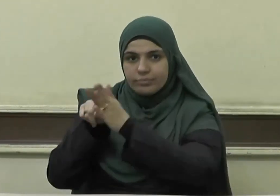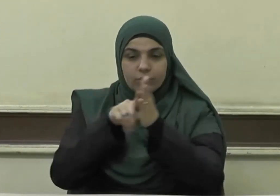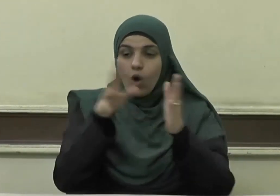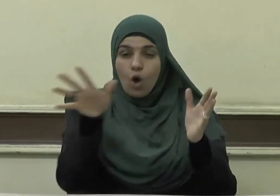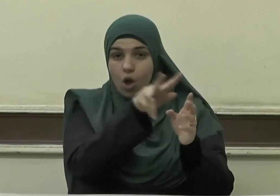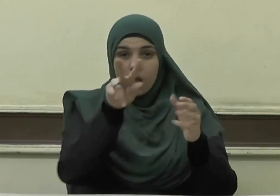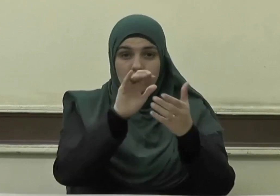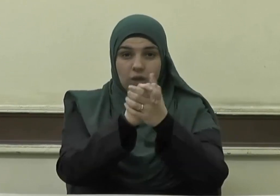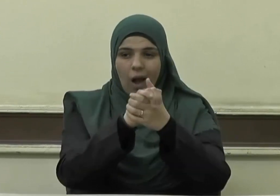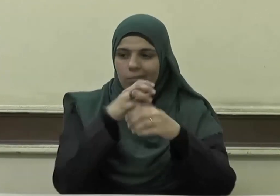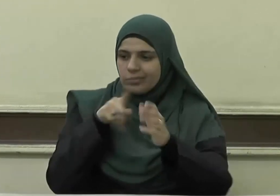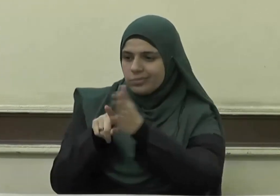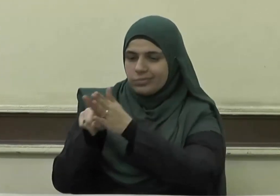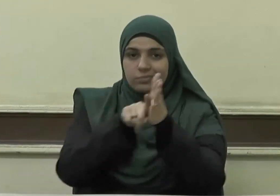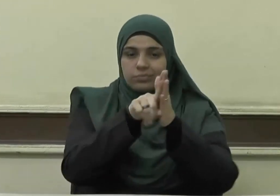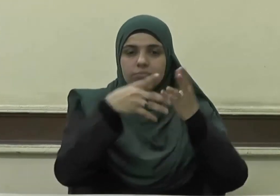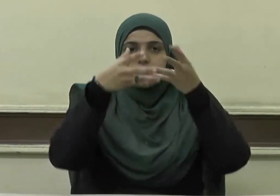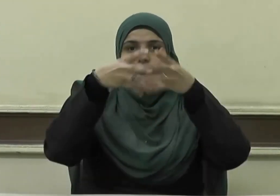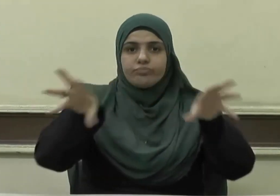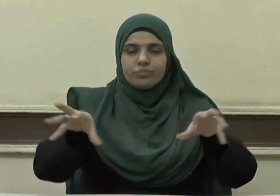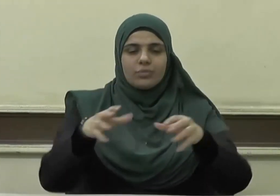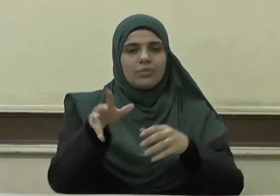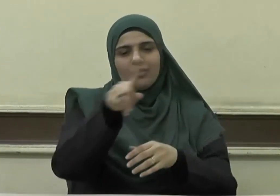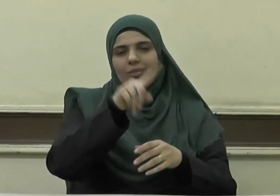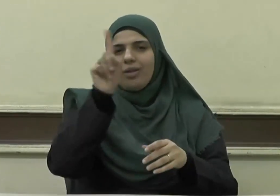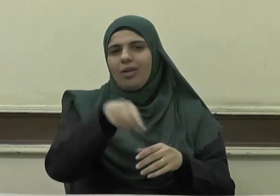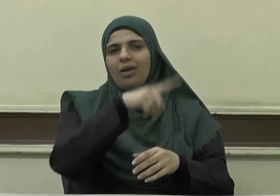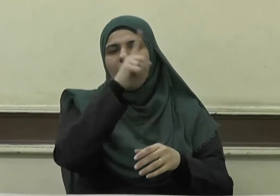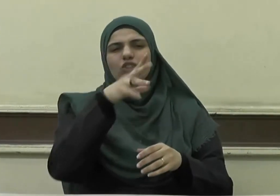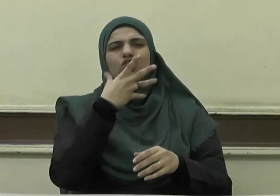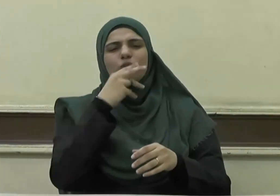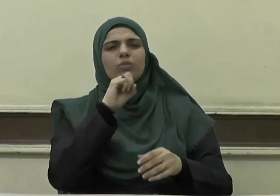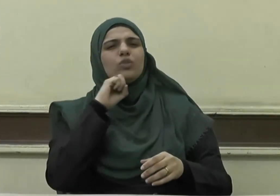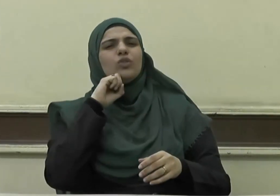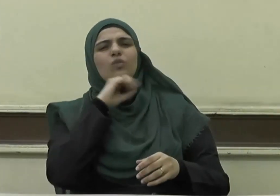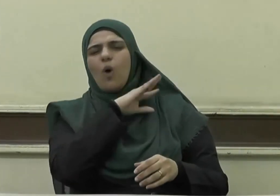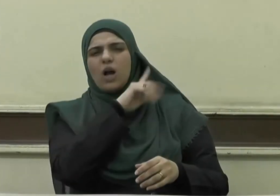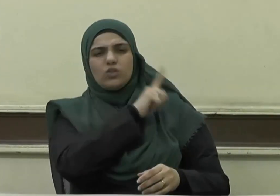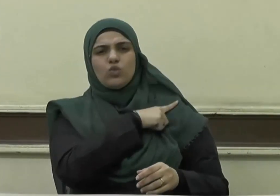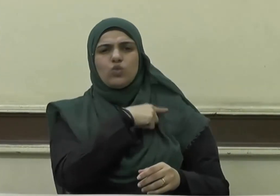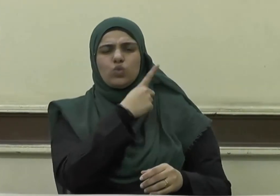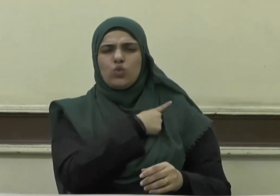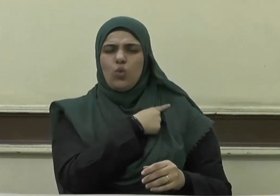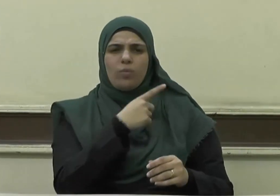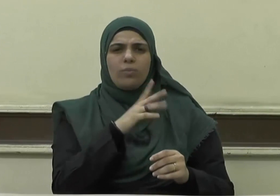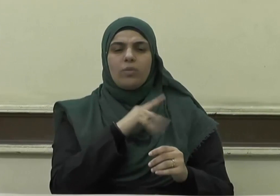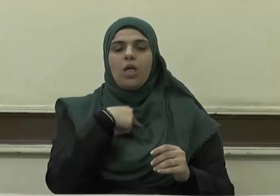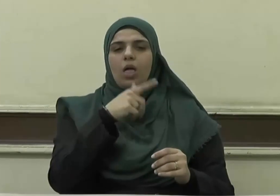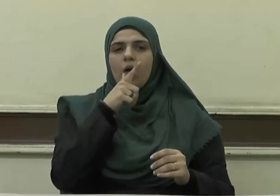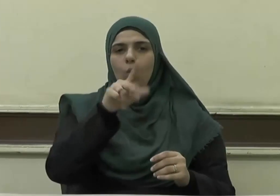الملتمسون للبراء العنت أقول قولي هذا